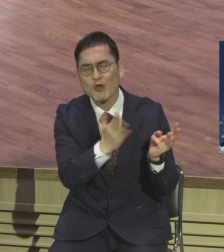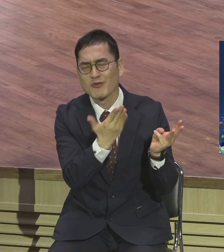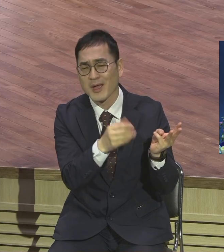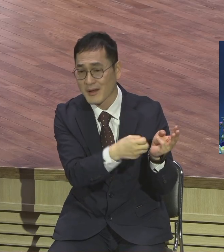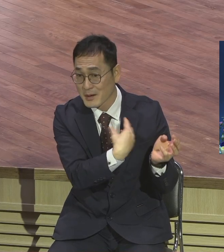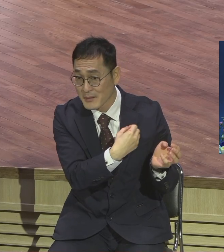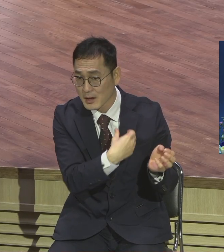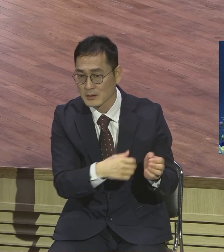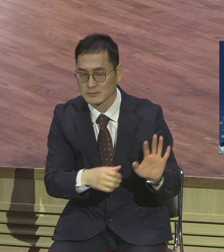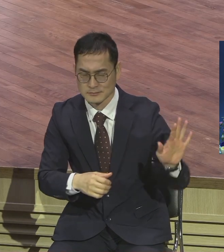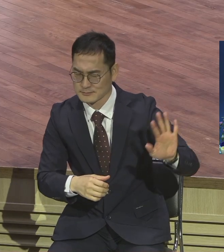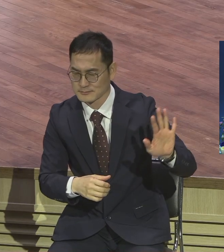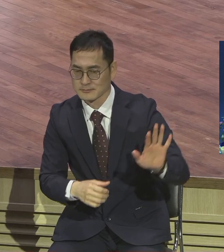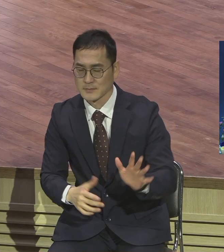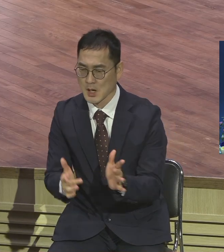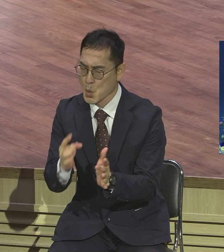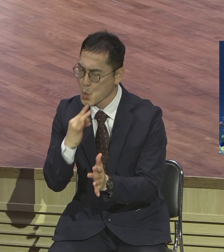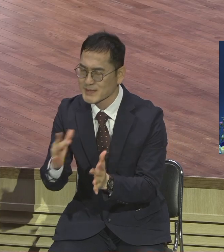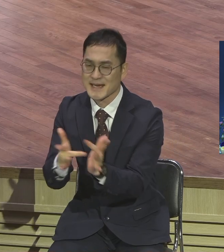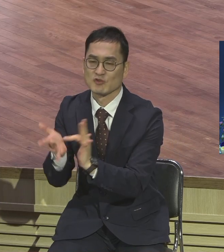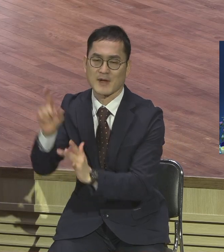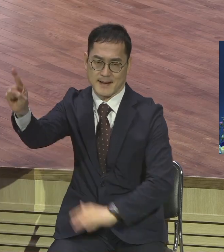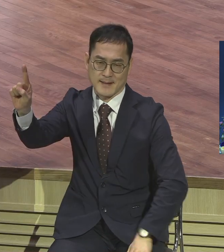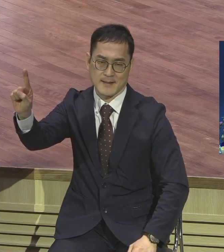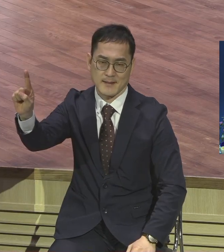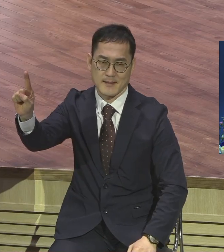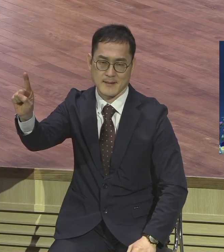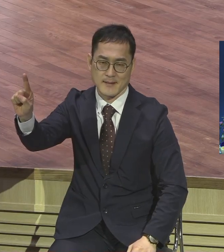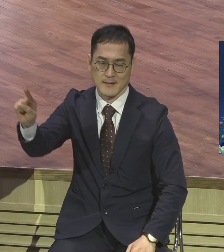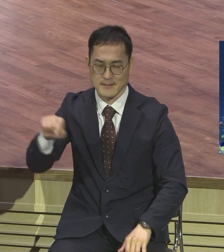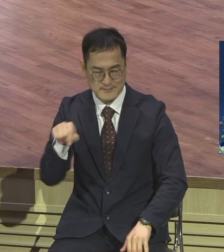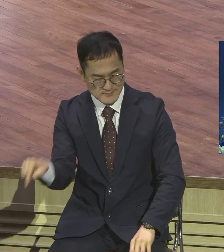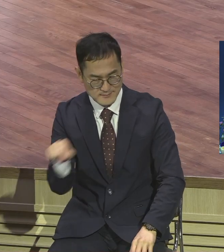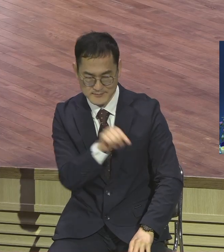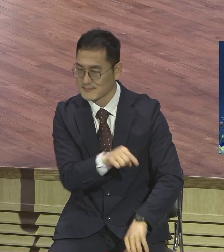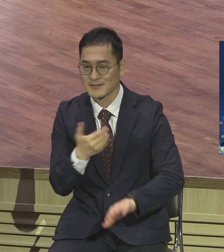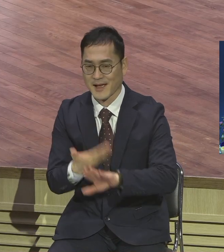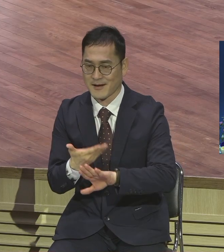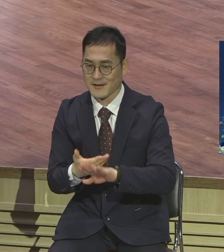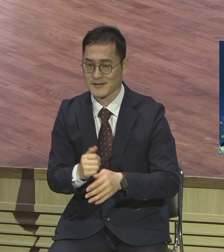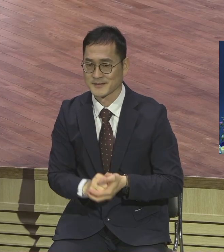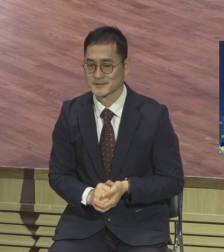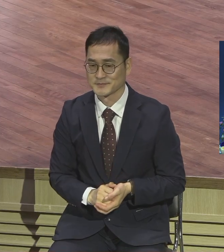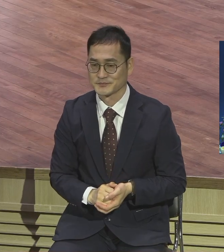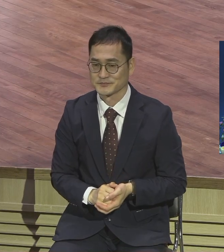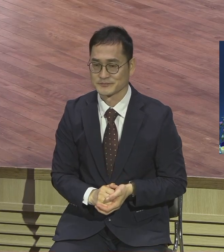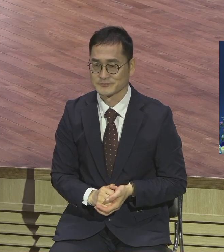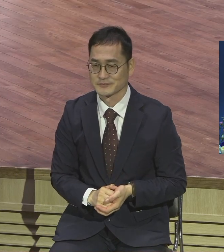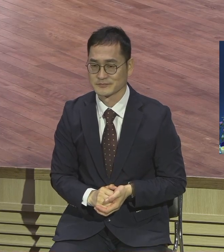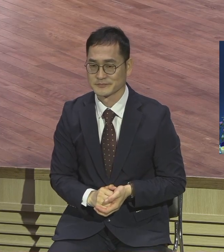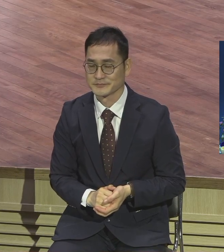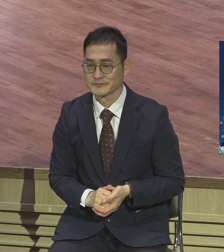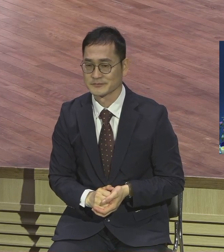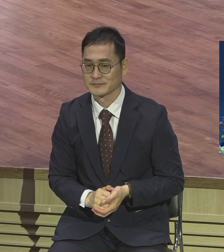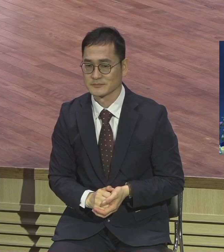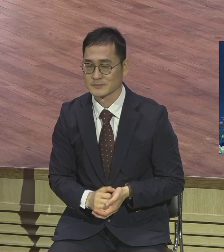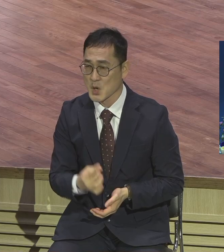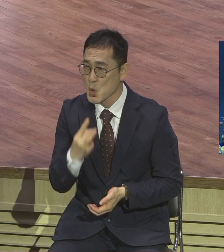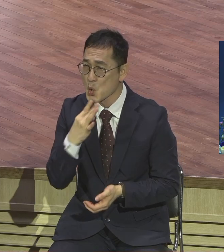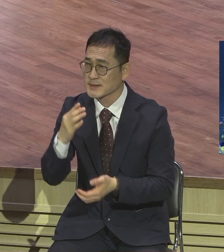그거 돼야 오직 예수 된 사람하고 대강 예수 된 사람하고 달라요. 오직 하나님의 나라